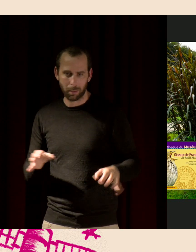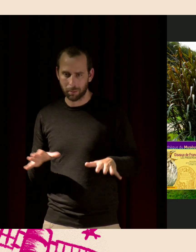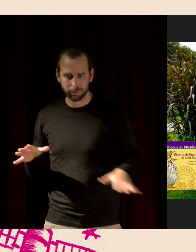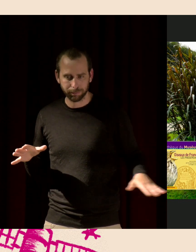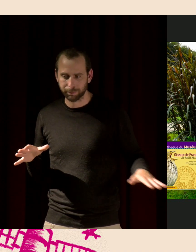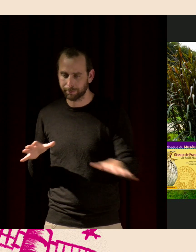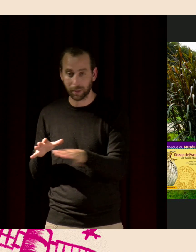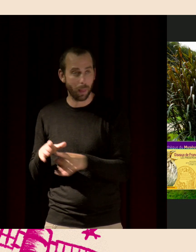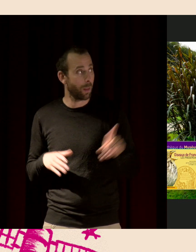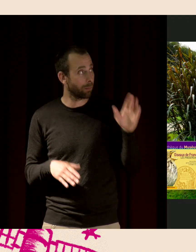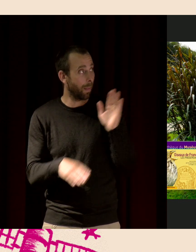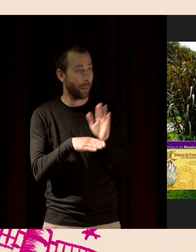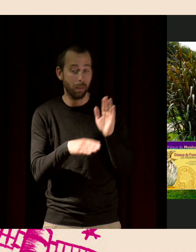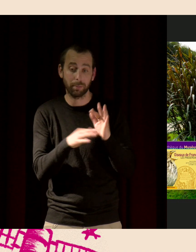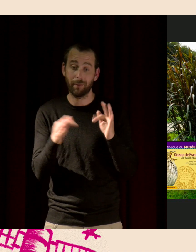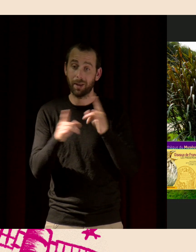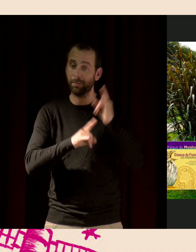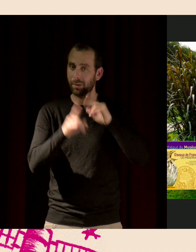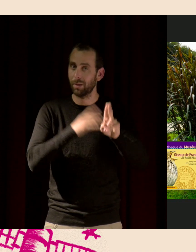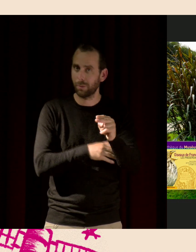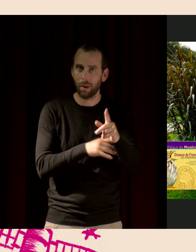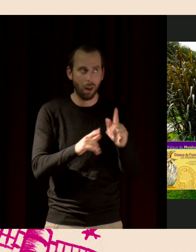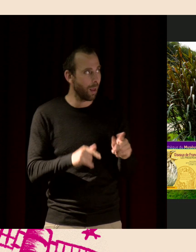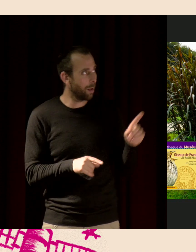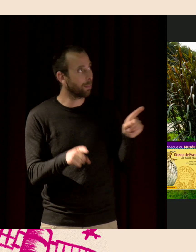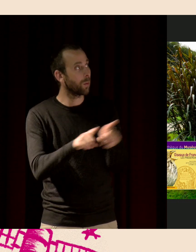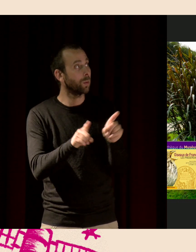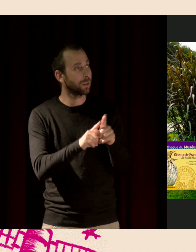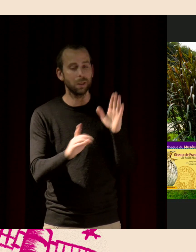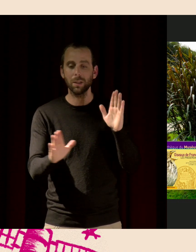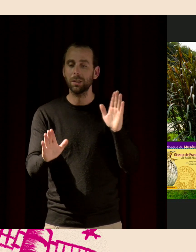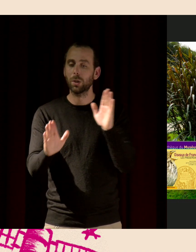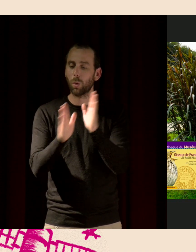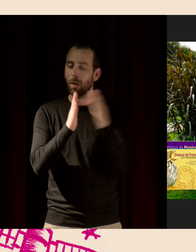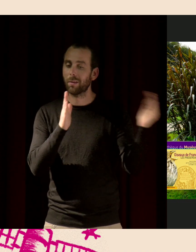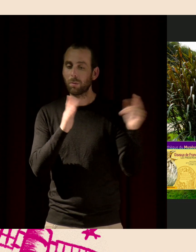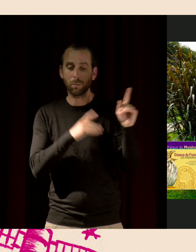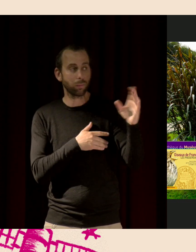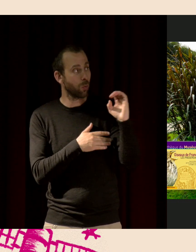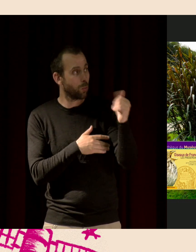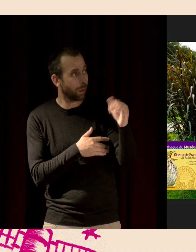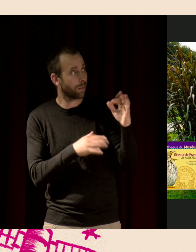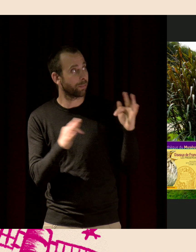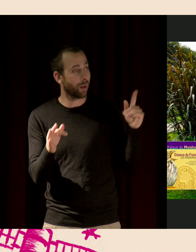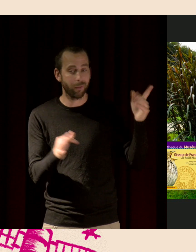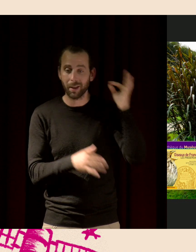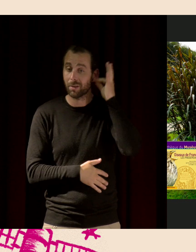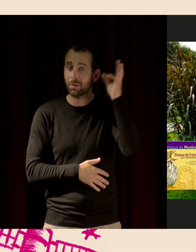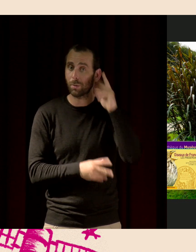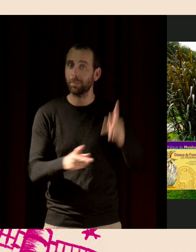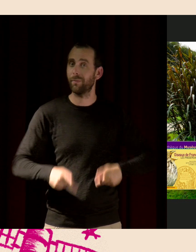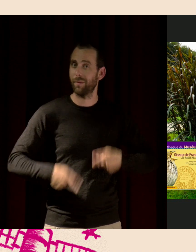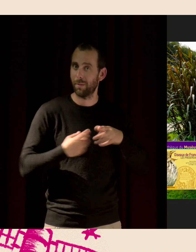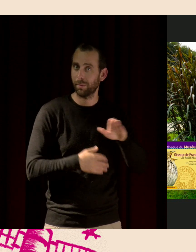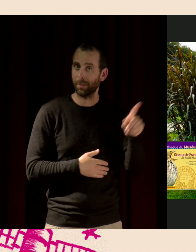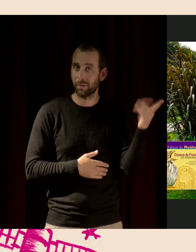de témoignages d'histoires naturelles. Et on a aussi cette collection numérique avec des sons du vivant que vous pouvez consulter.